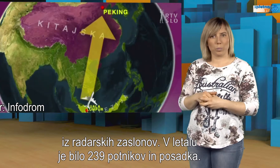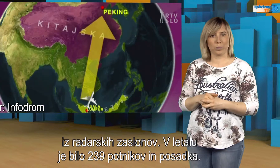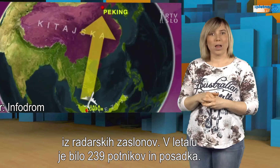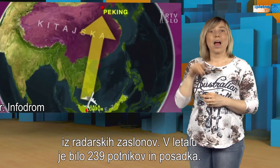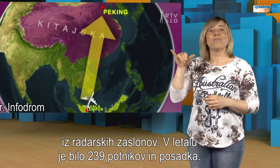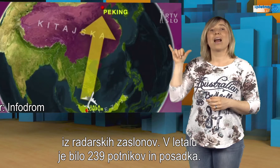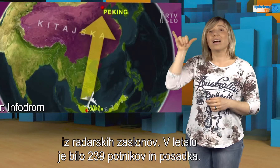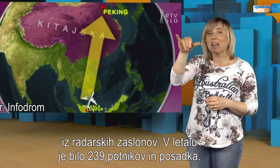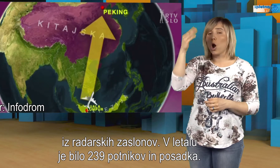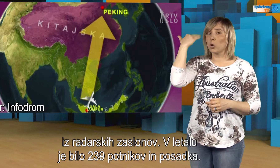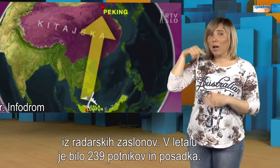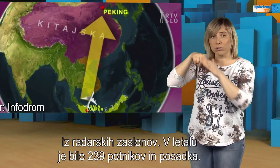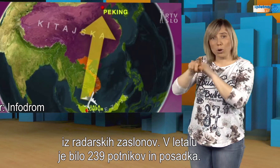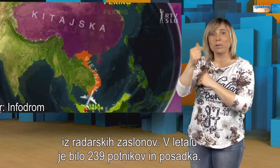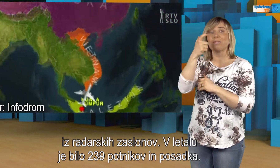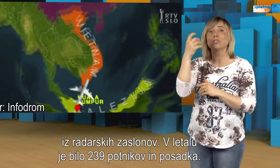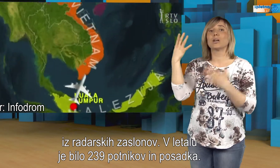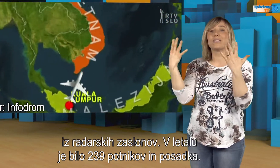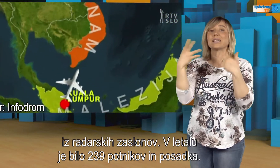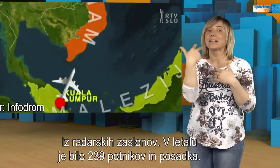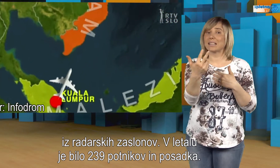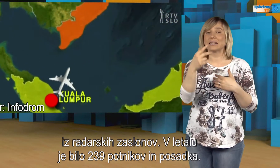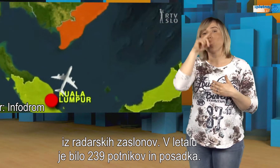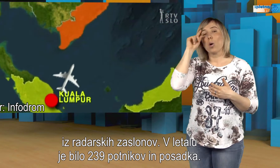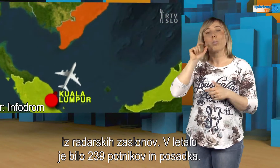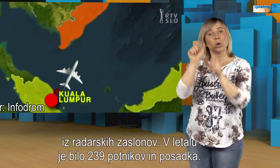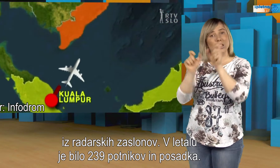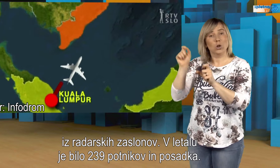V letalji je bilo 239 potnikov in posadka.